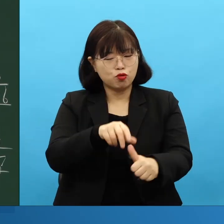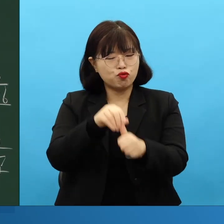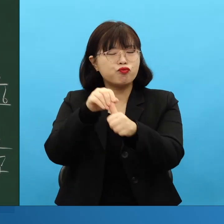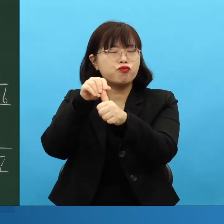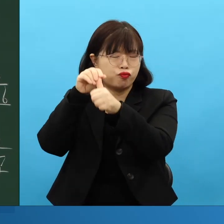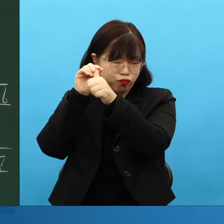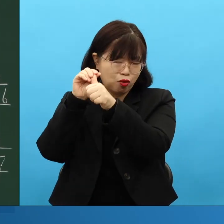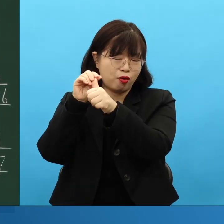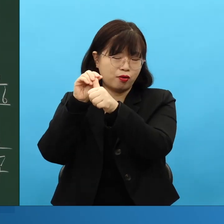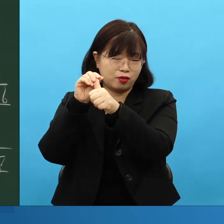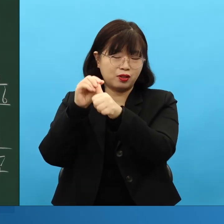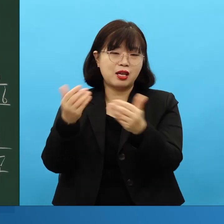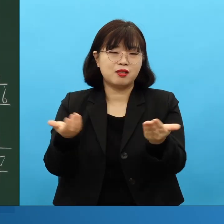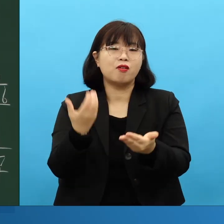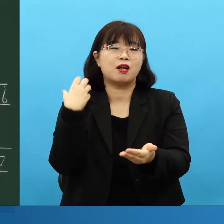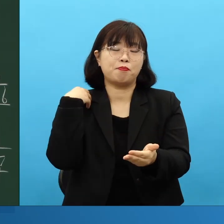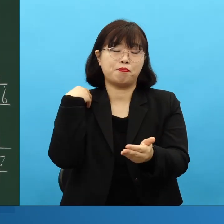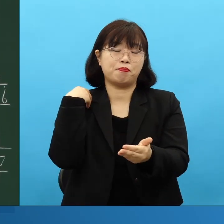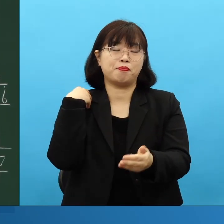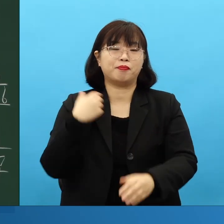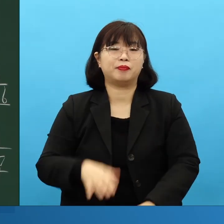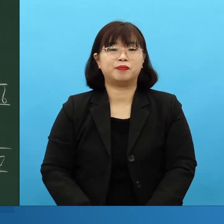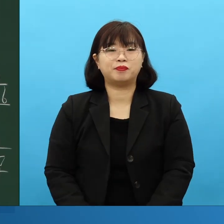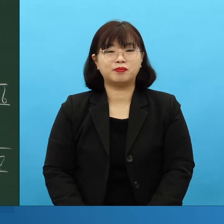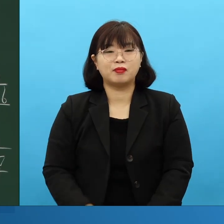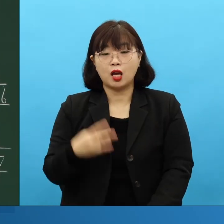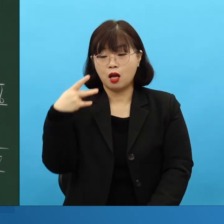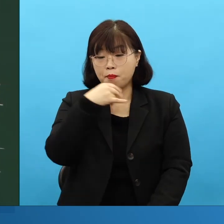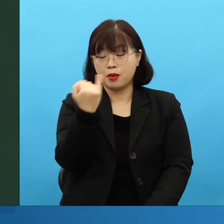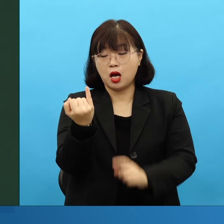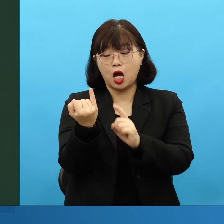은약 잡은 여자 한 명이 이런 일을 벌인다니까요.